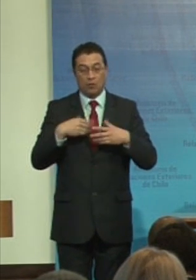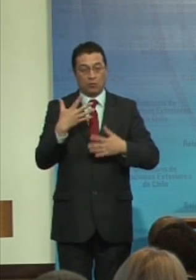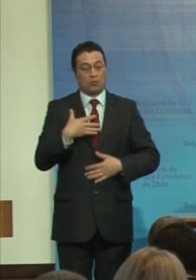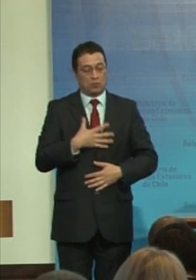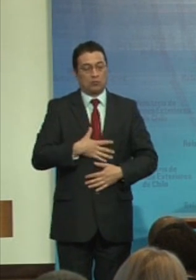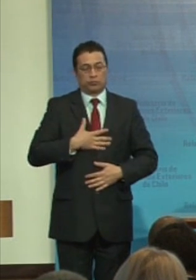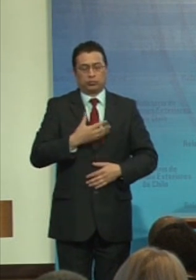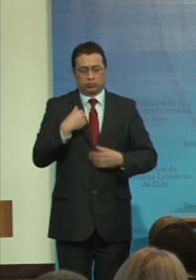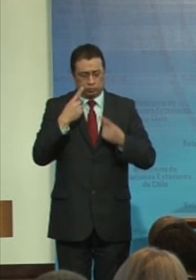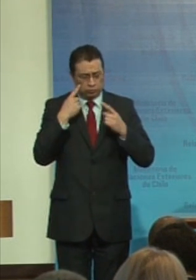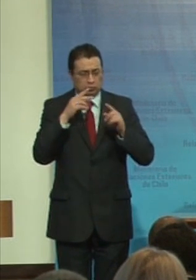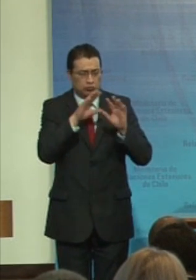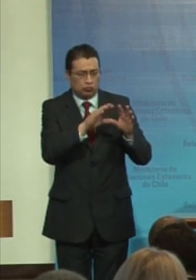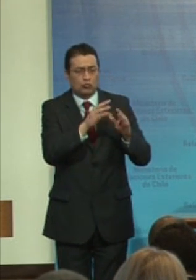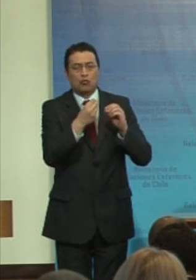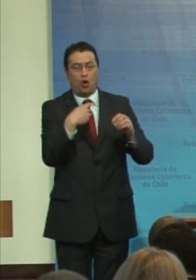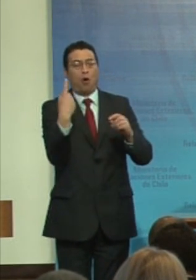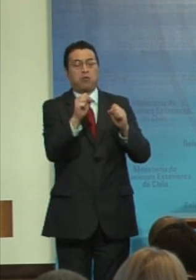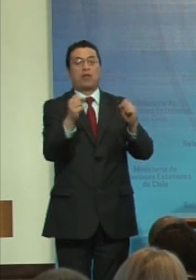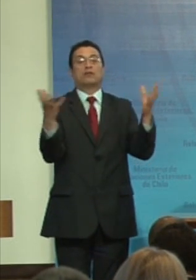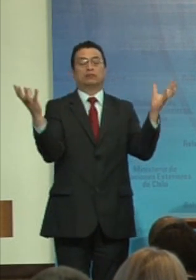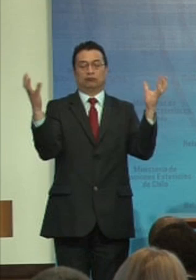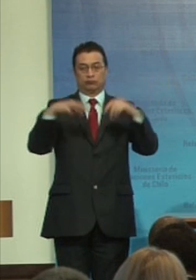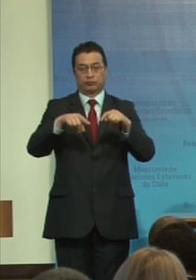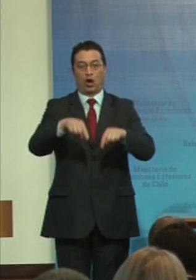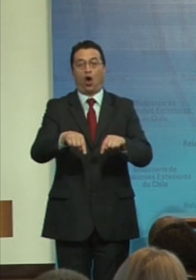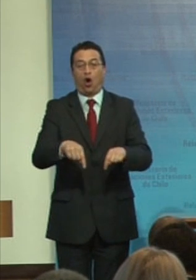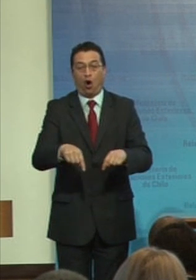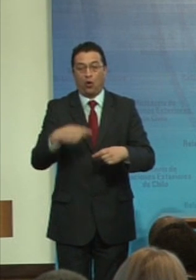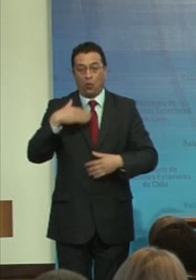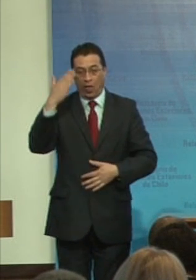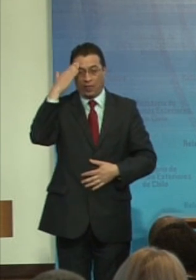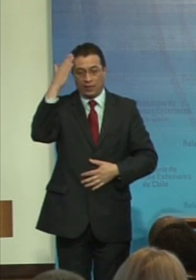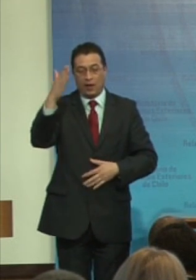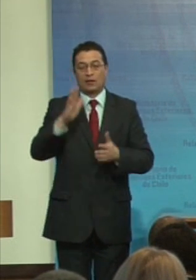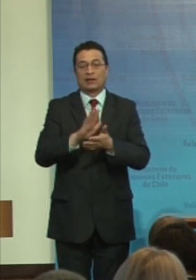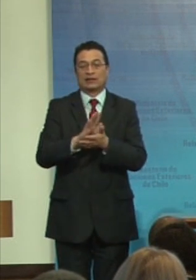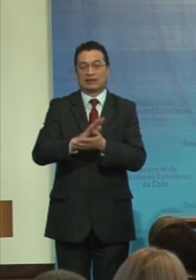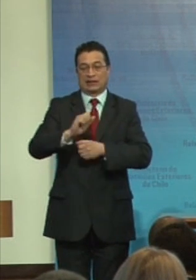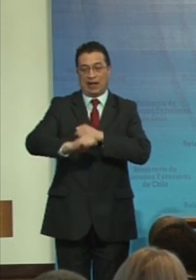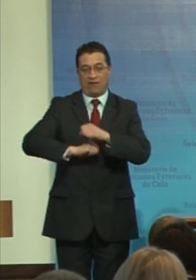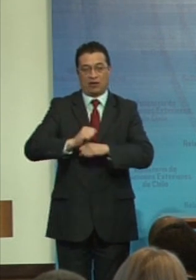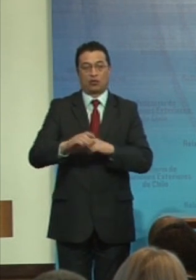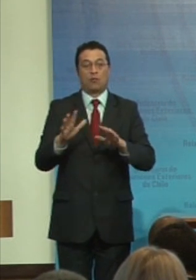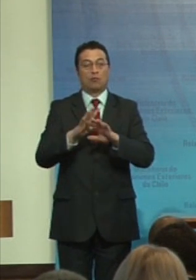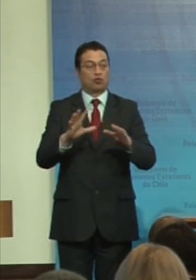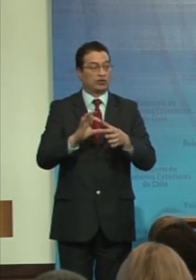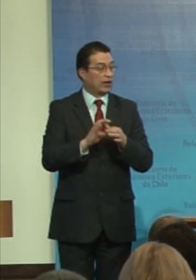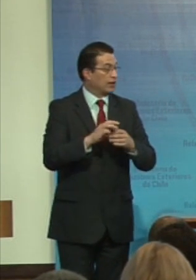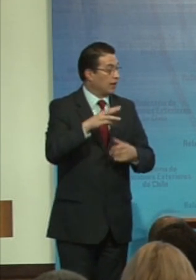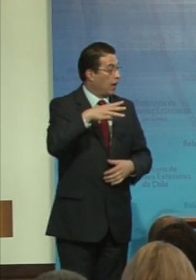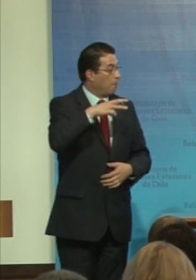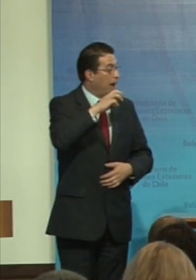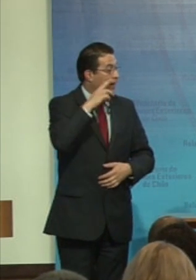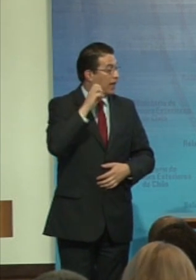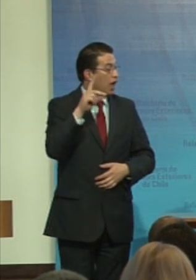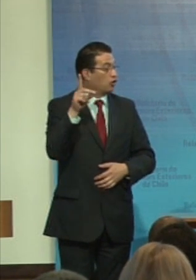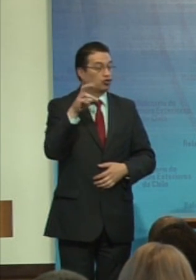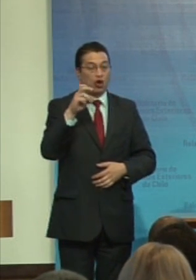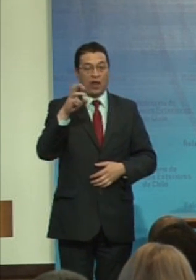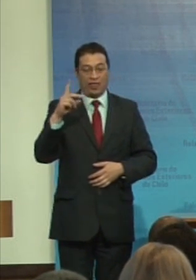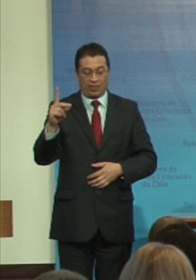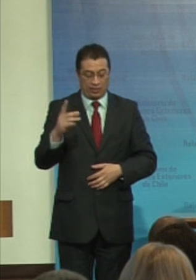inspiración que ha posibilitado reunirnos hoy en esta jornada de conmemoración. Muchas gracias, María Soledad. La dejo con